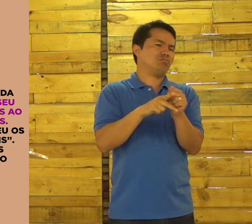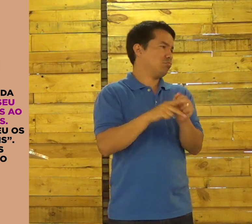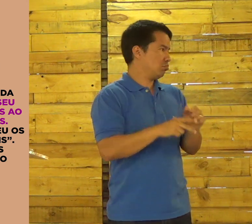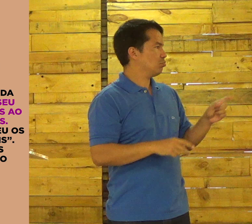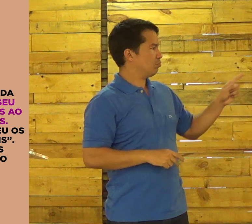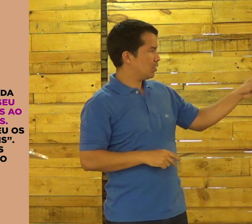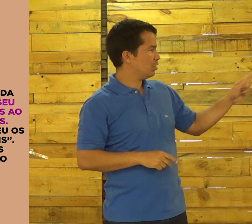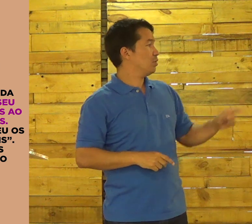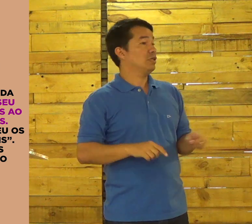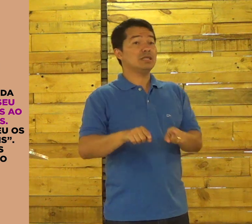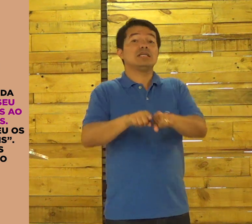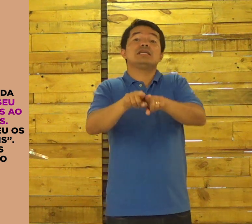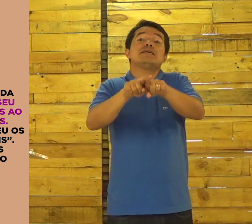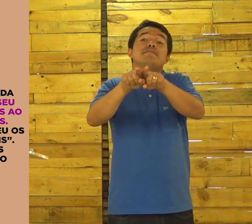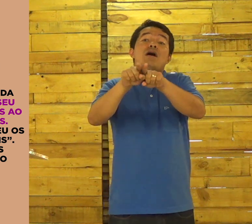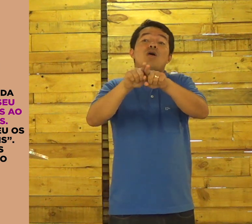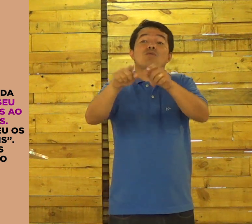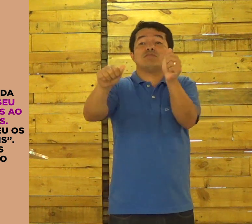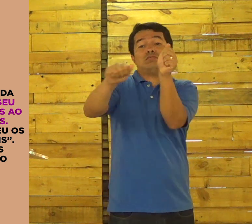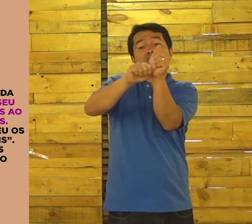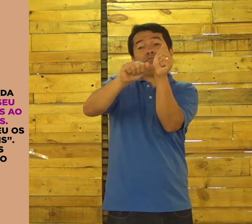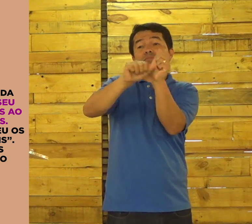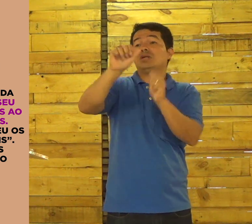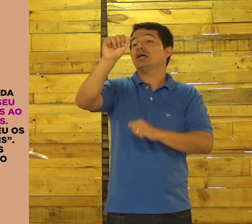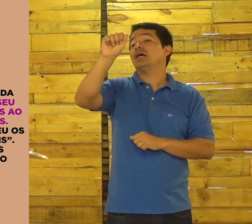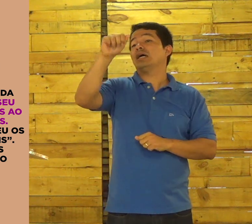Pedro, e seu irmão André.